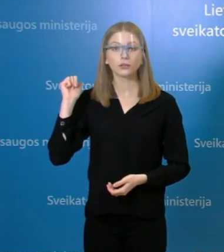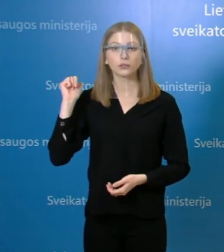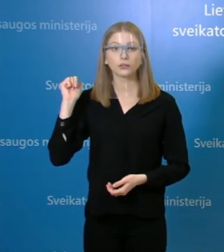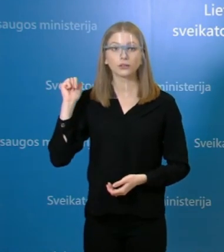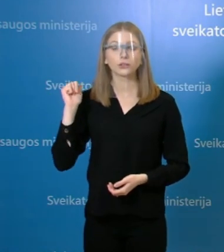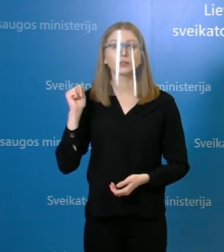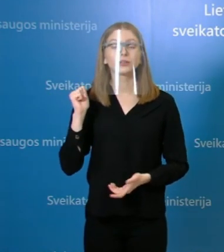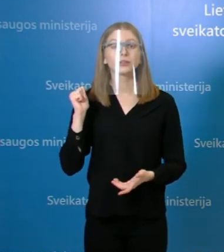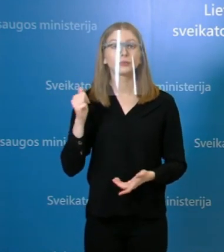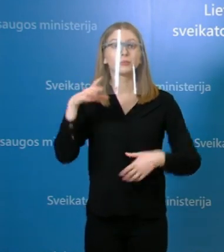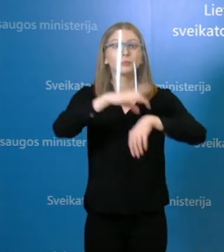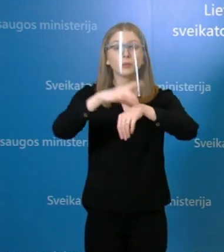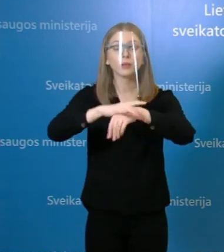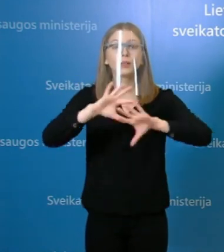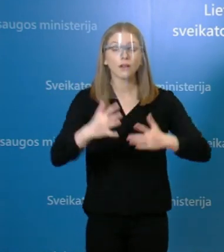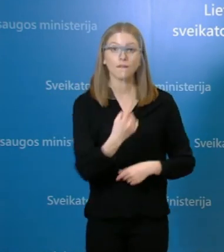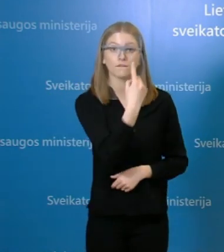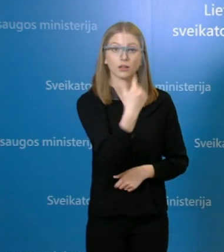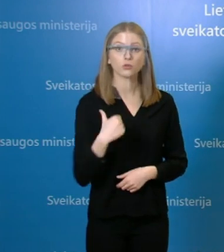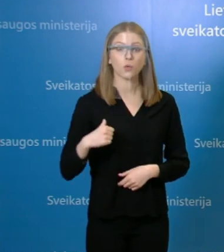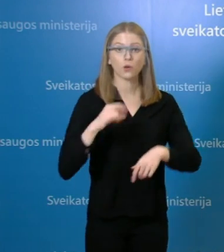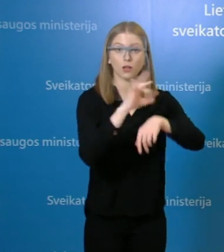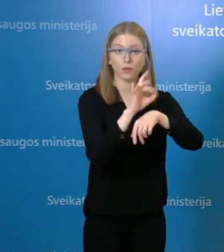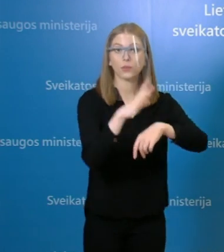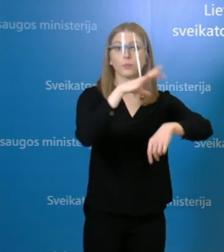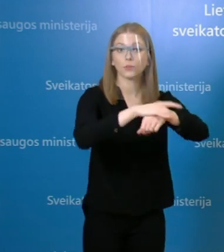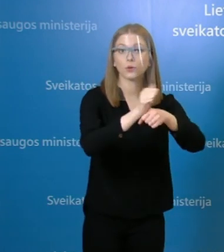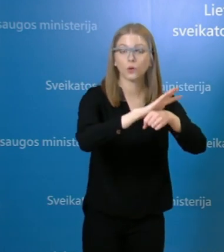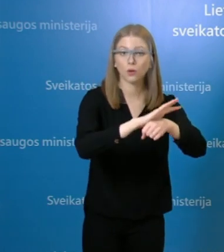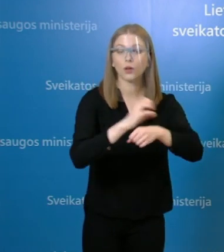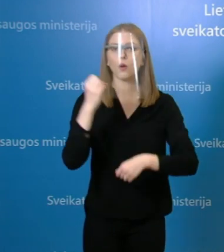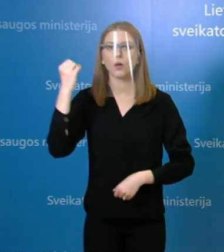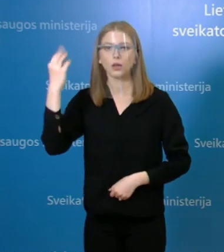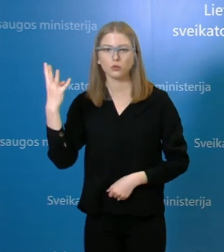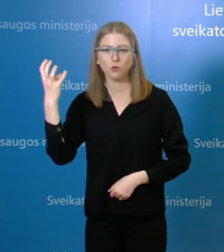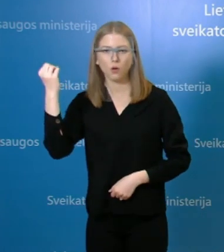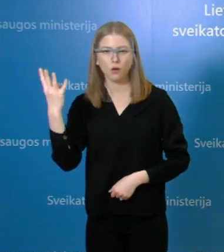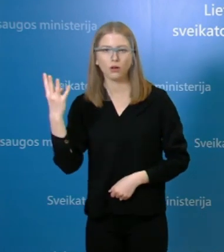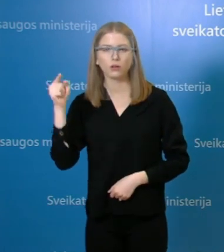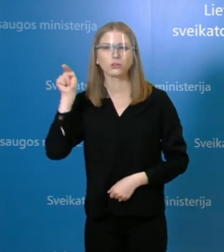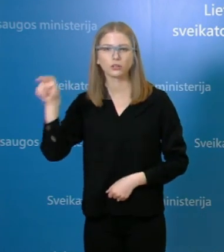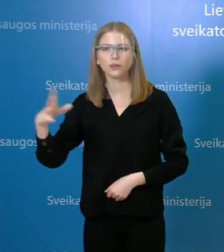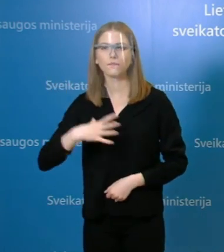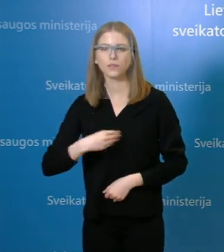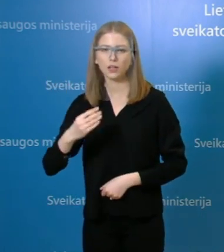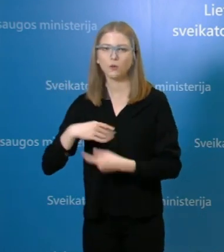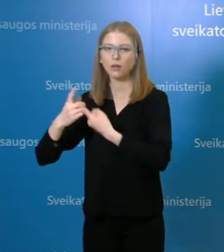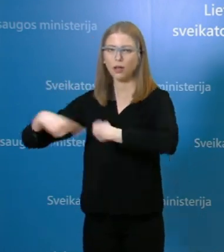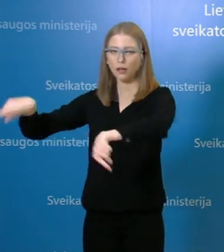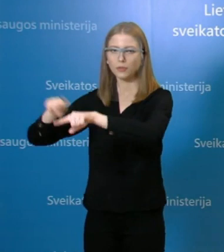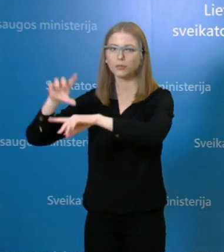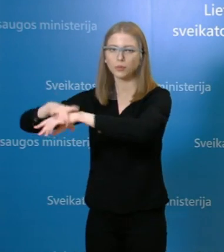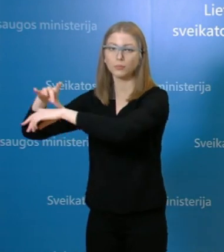vienas yra klaipėdos apskritėje, vienas panevežė apskritėje ir 14 atvejų patvirtinta Vilniaus apskritėje.